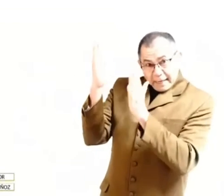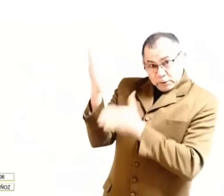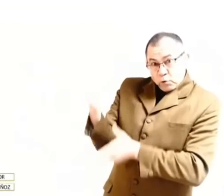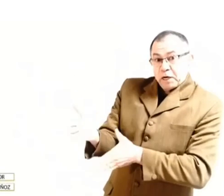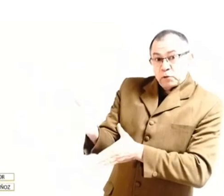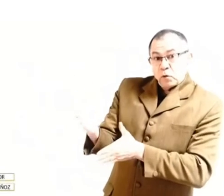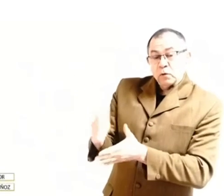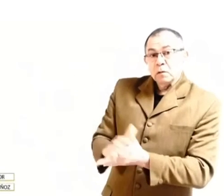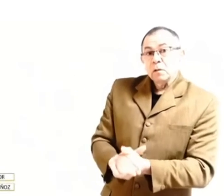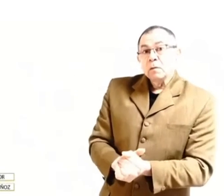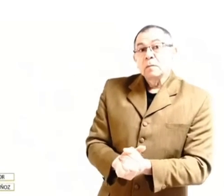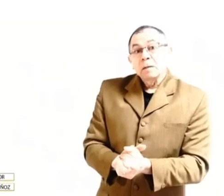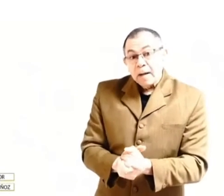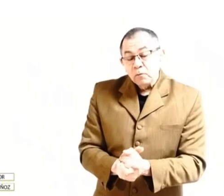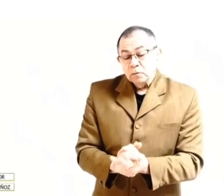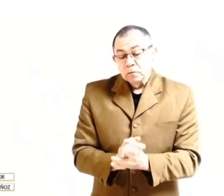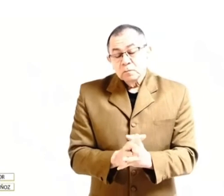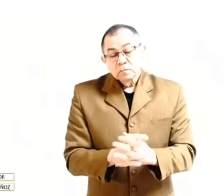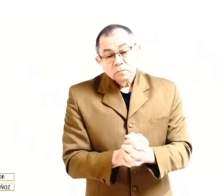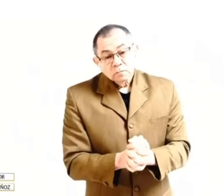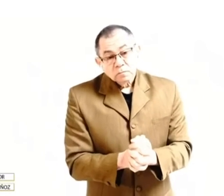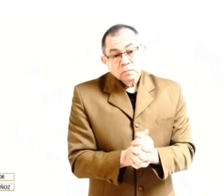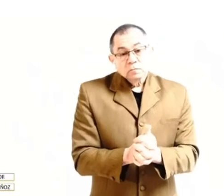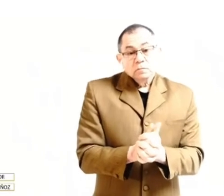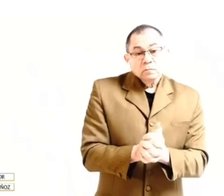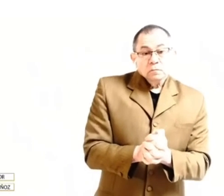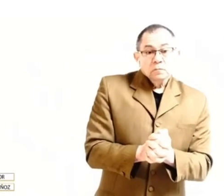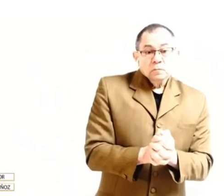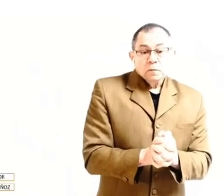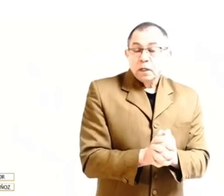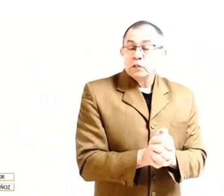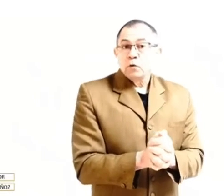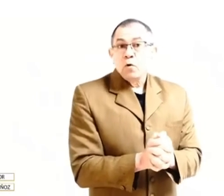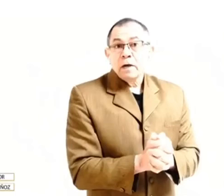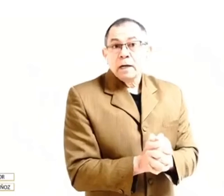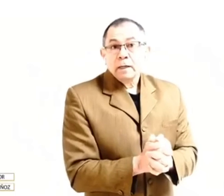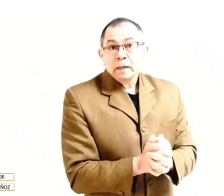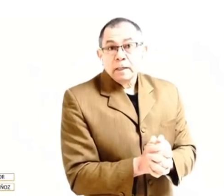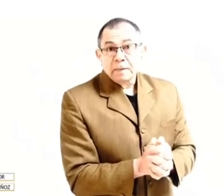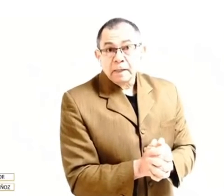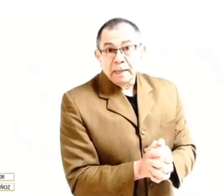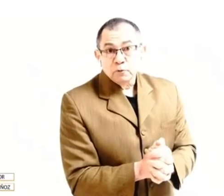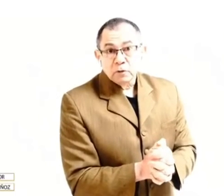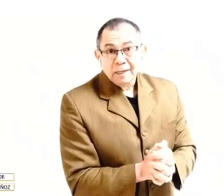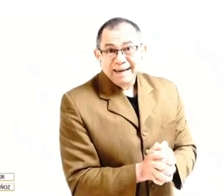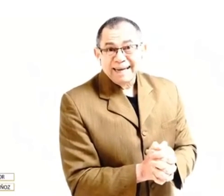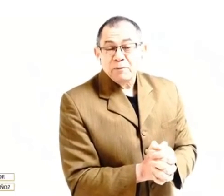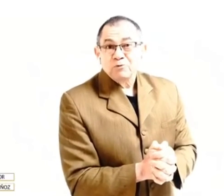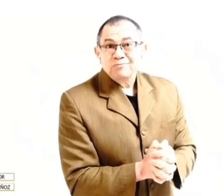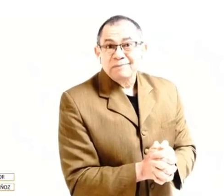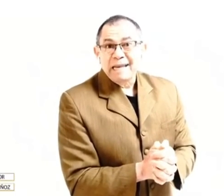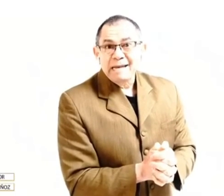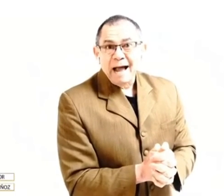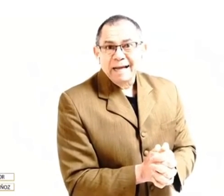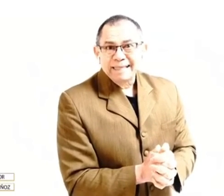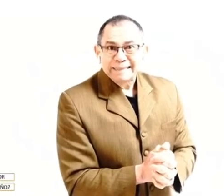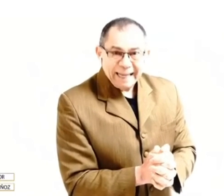jesucristo hermano es hora que prediquemos la doctrina de